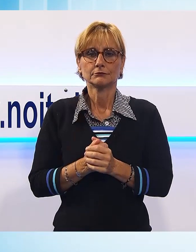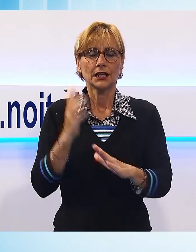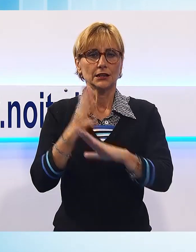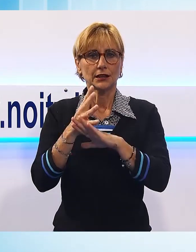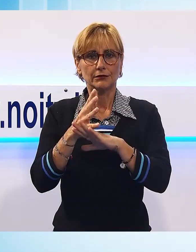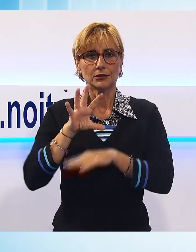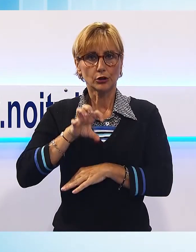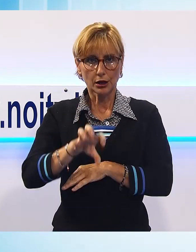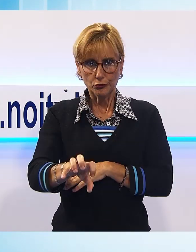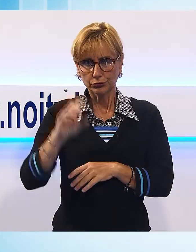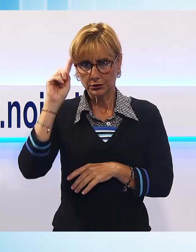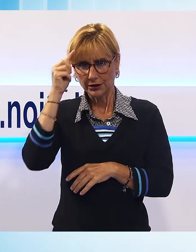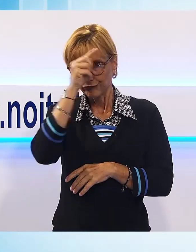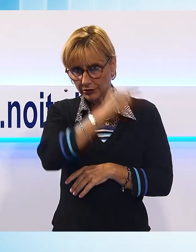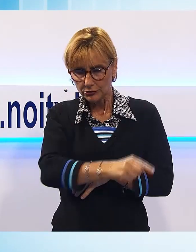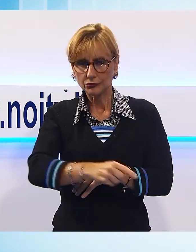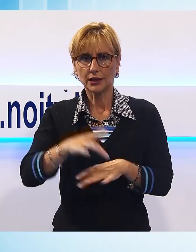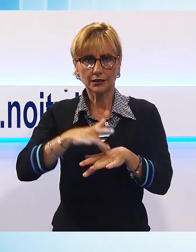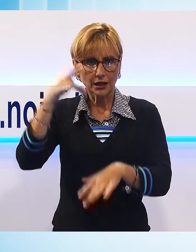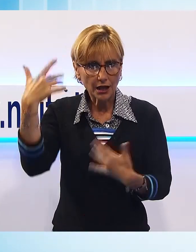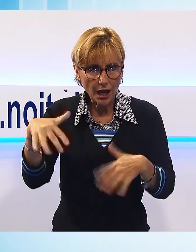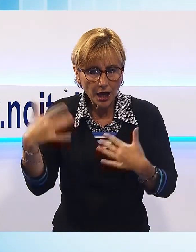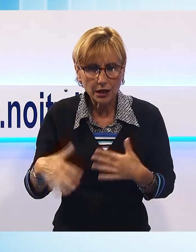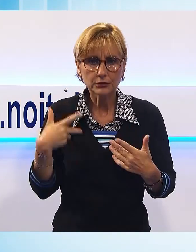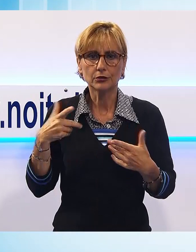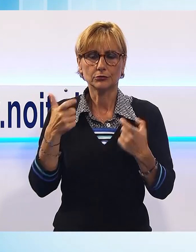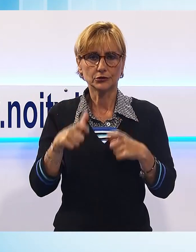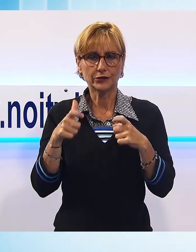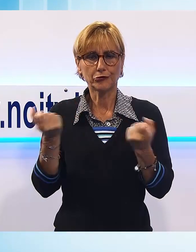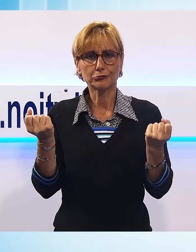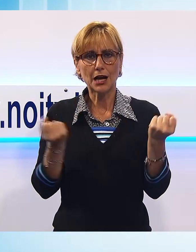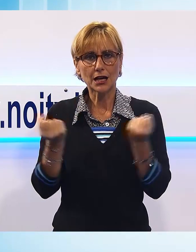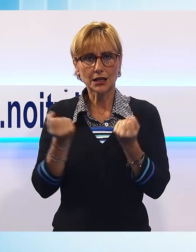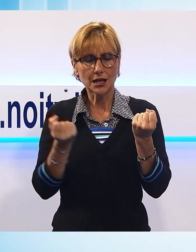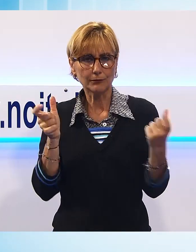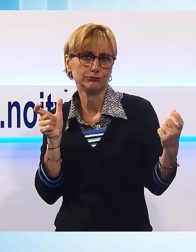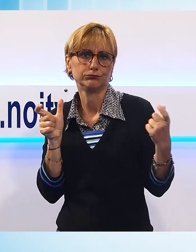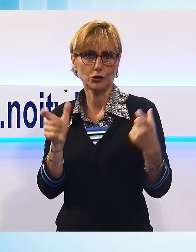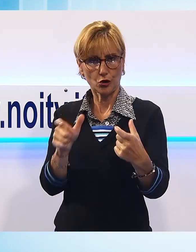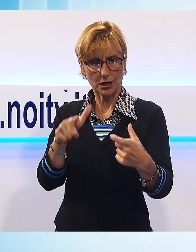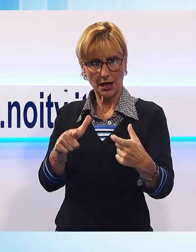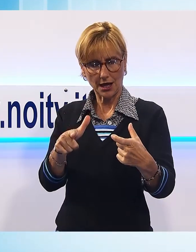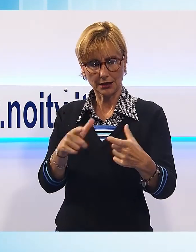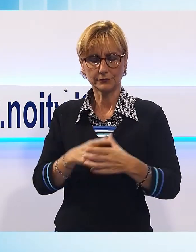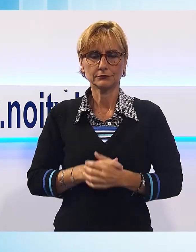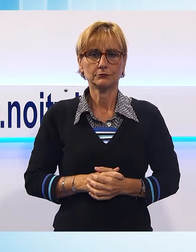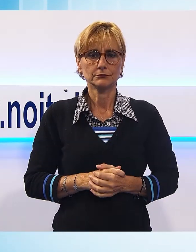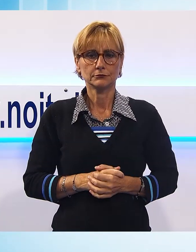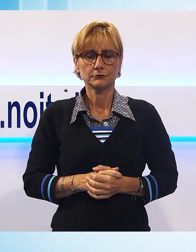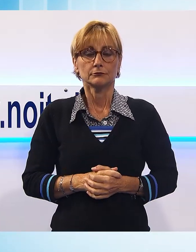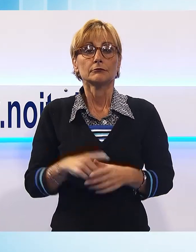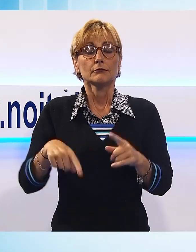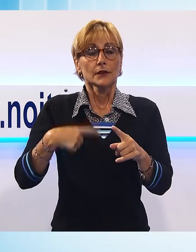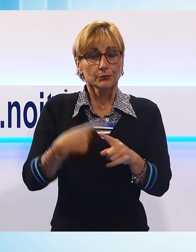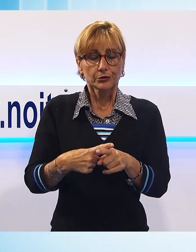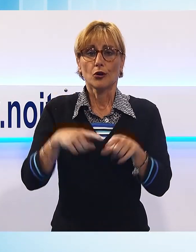recupero, visto che l'auto si era incastrata su un lato, nella vegetazione e nella scarpata, che scende per alcuni metri dalla strada. C'è stato